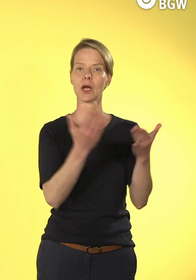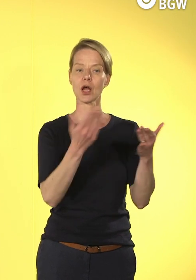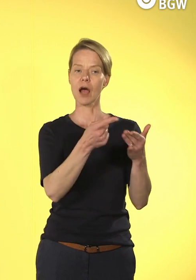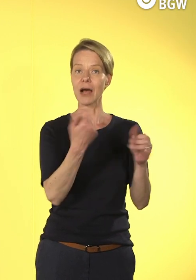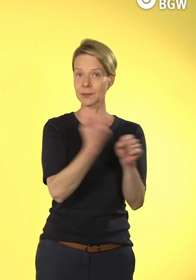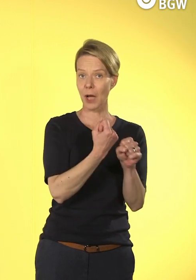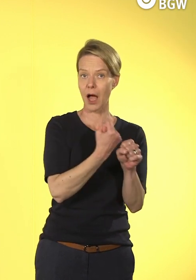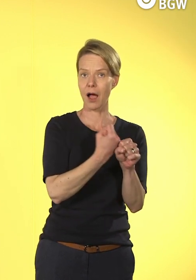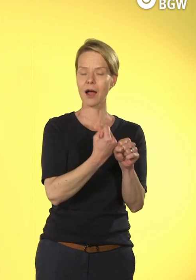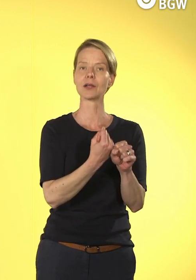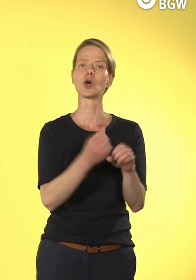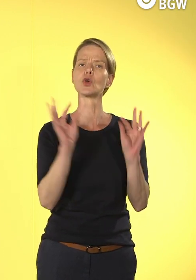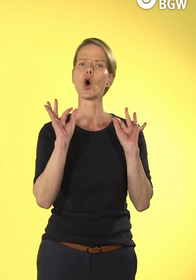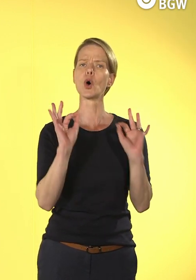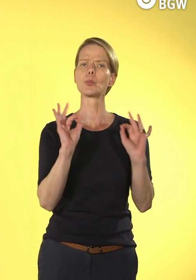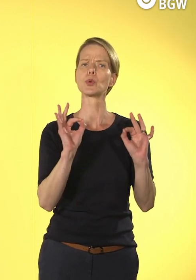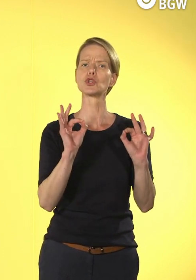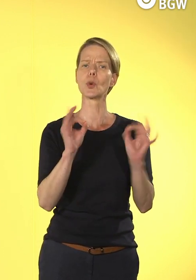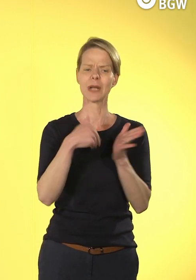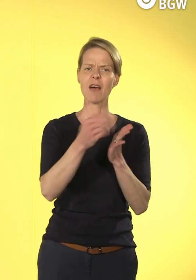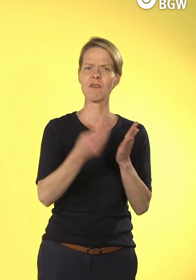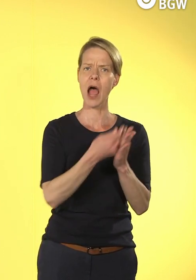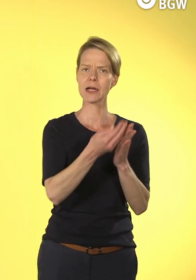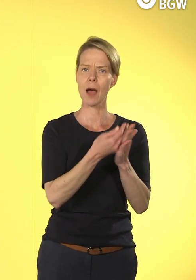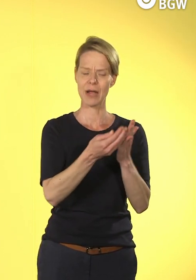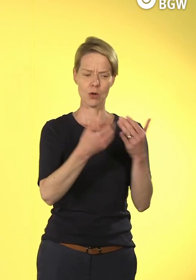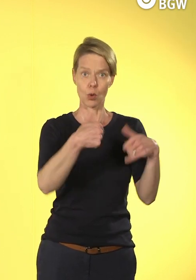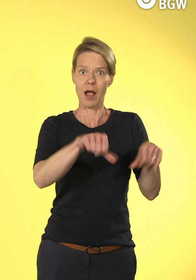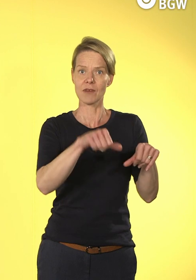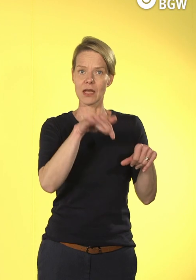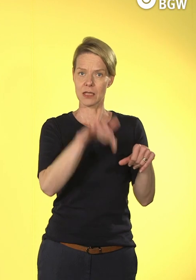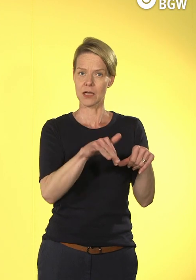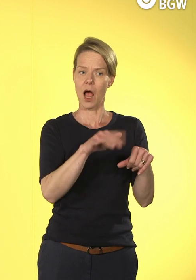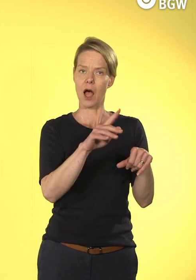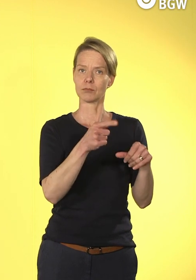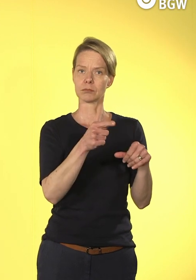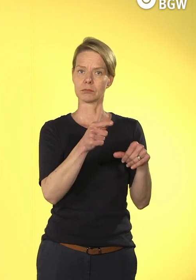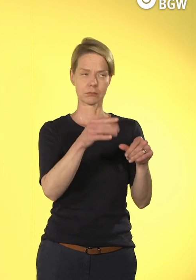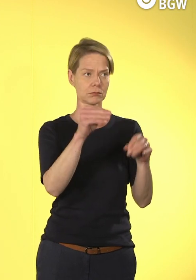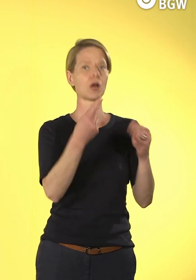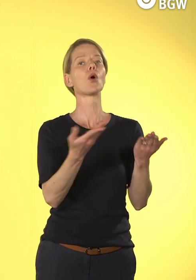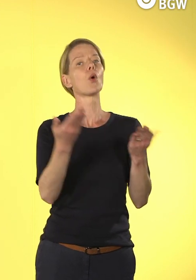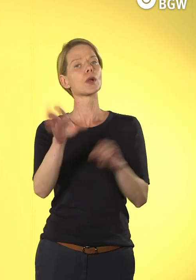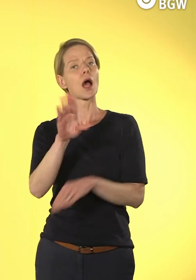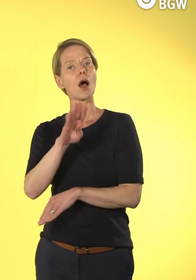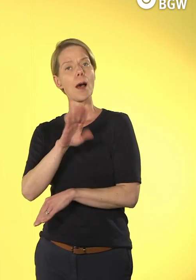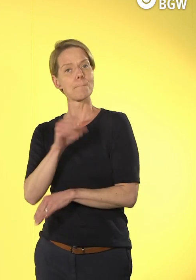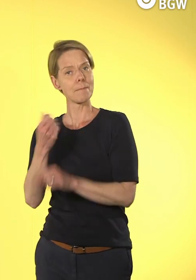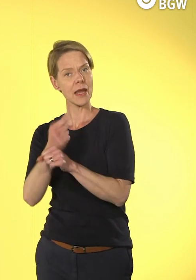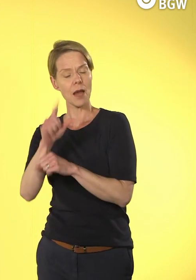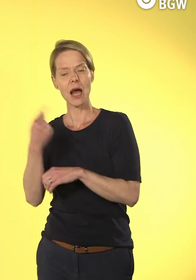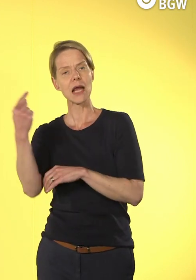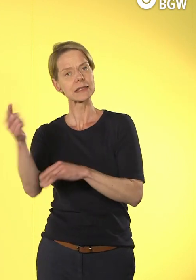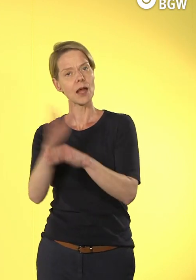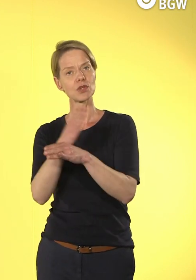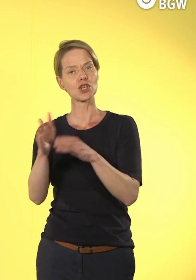der Mitarbeitende kann das dann für sich selbst entscheiden, wann er diese Fortbildung macht, ist also deutlich flexibler und hat dadurch auch